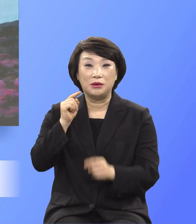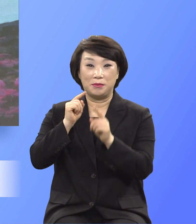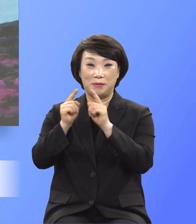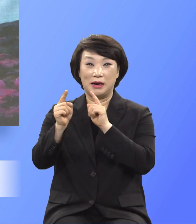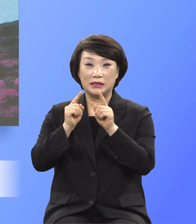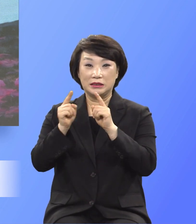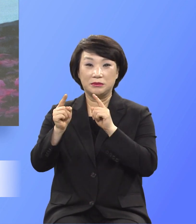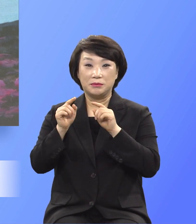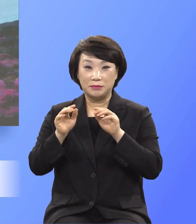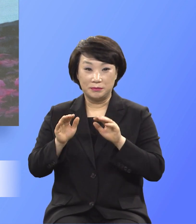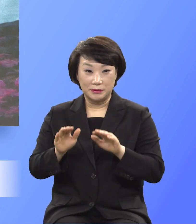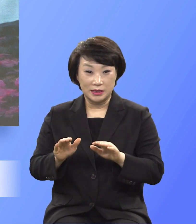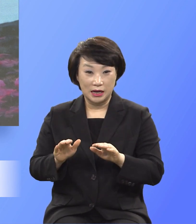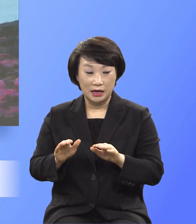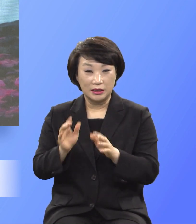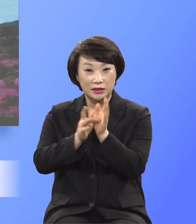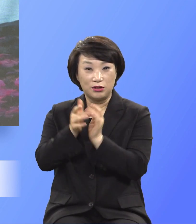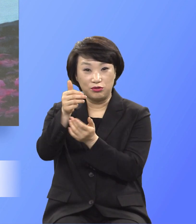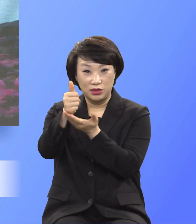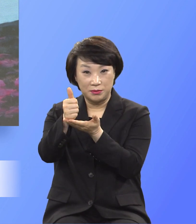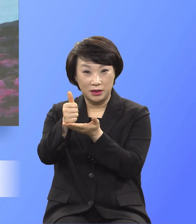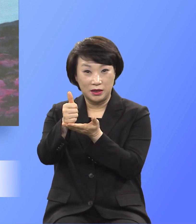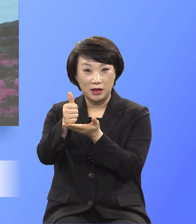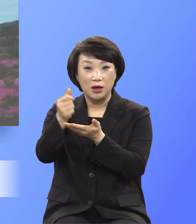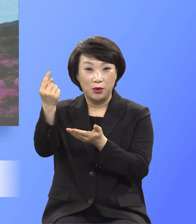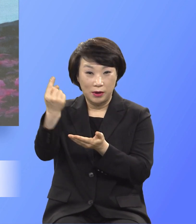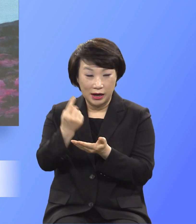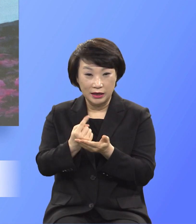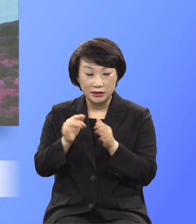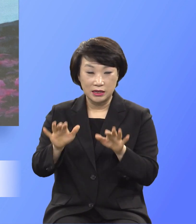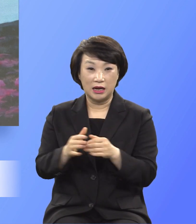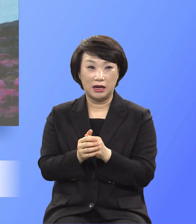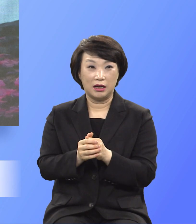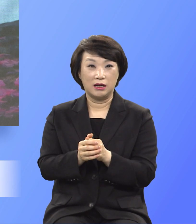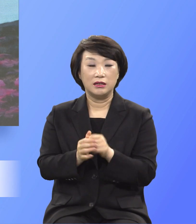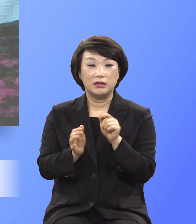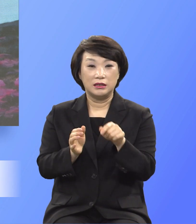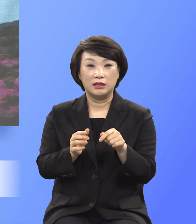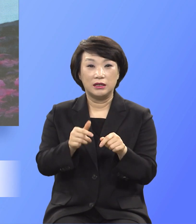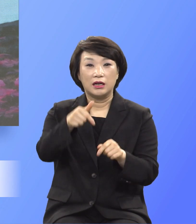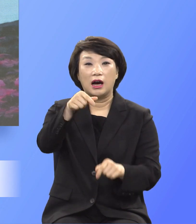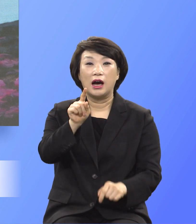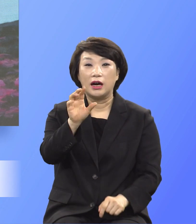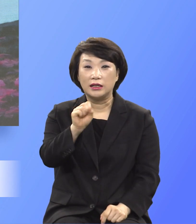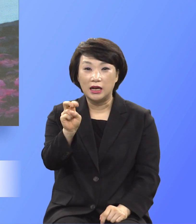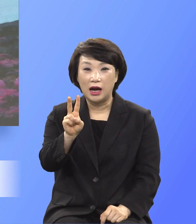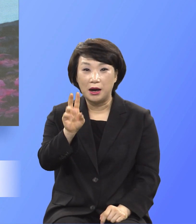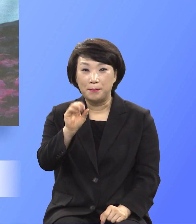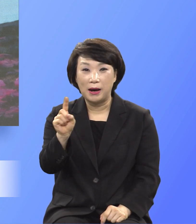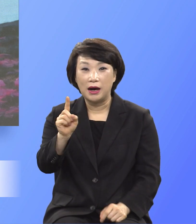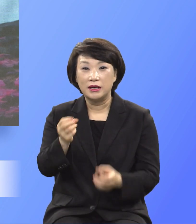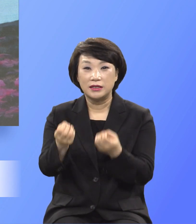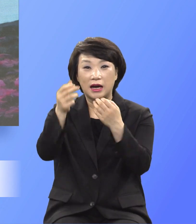예수께서는 가야바의 제사장의 안들에서